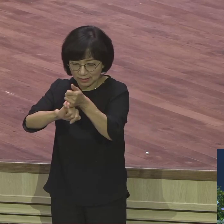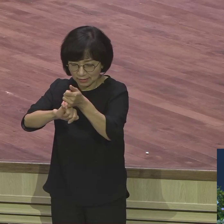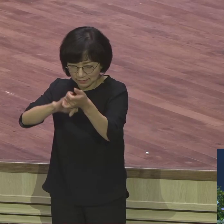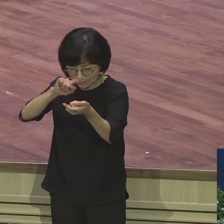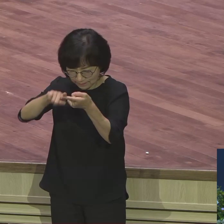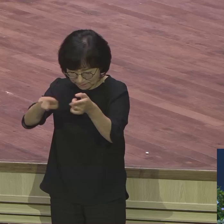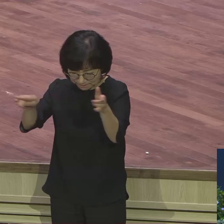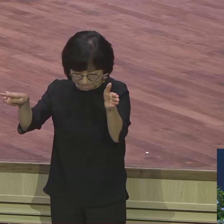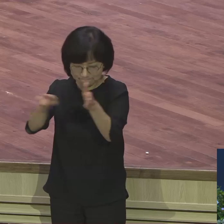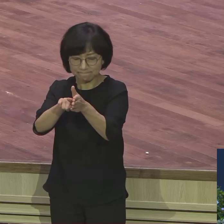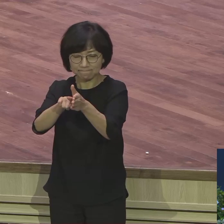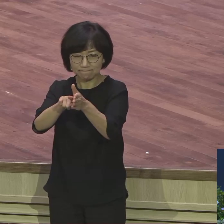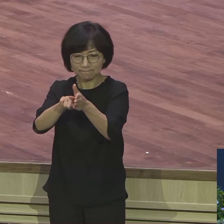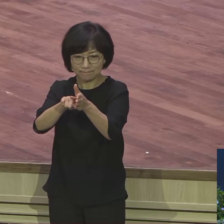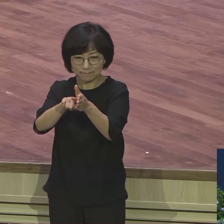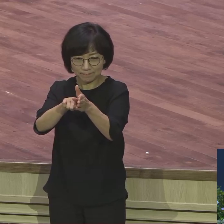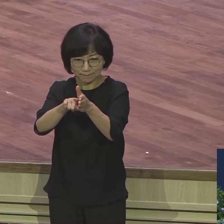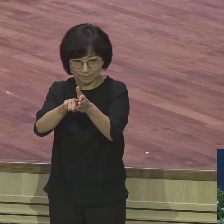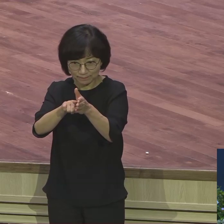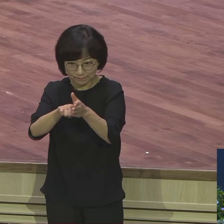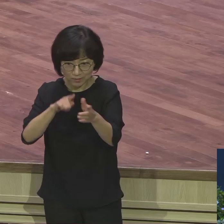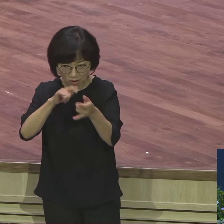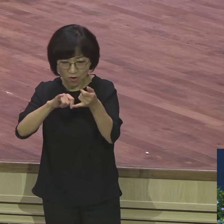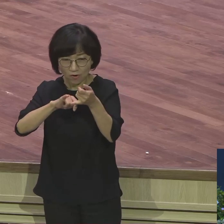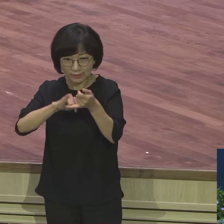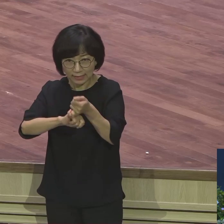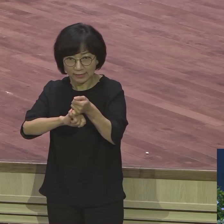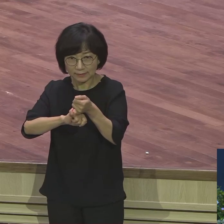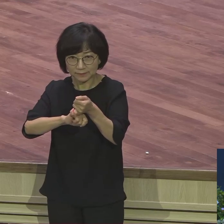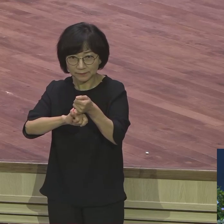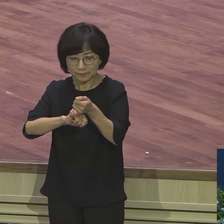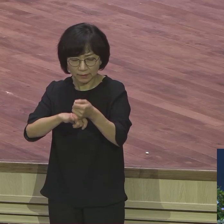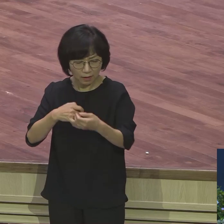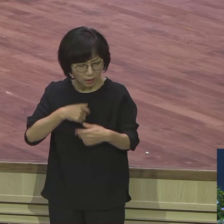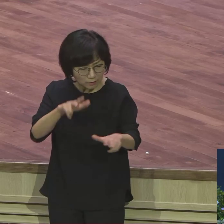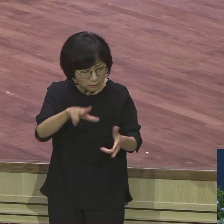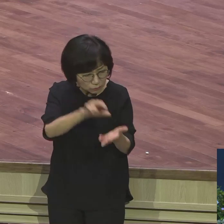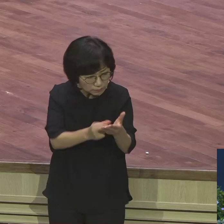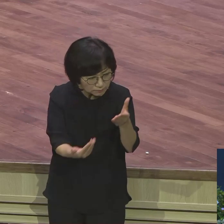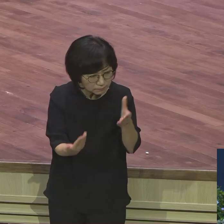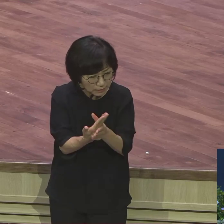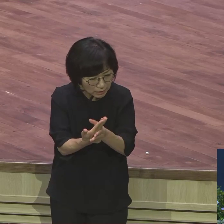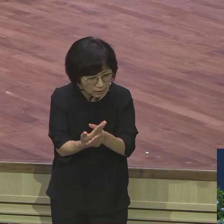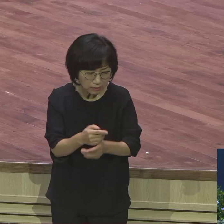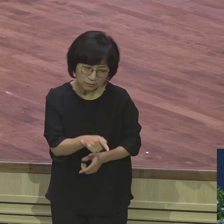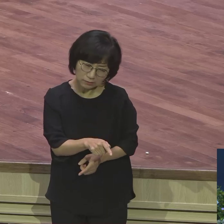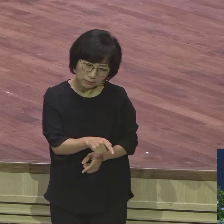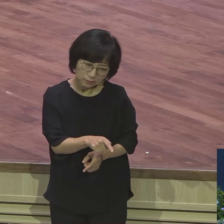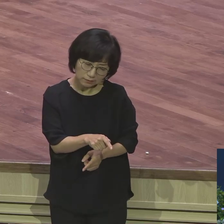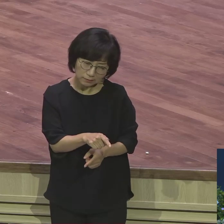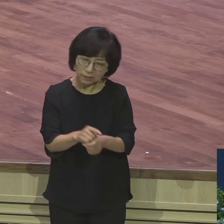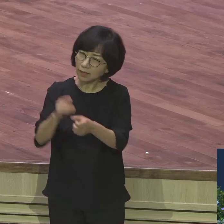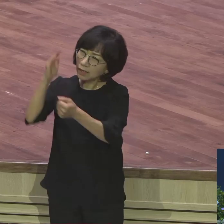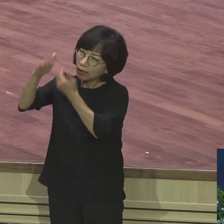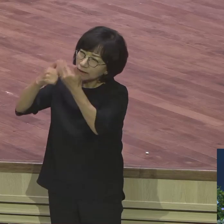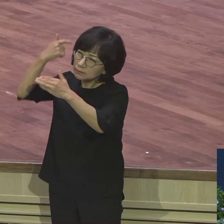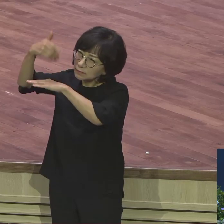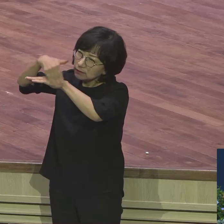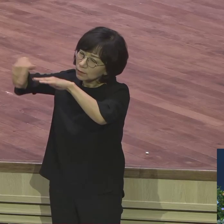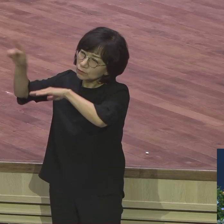언약적 시선을 가져라 내게 닥친 문제와 사건을 통해서 하나님이 이루어질 일이 무엇인지를